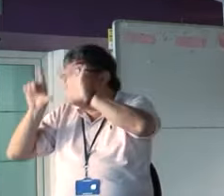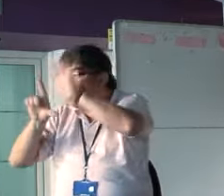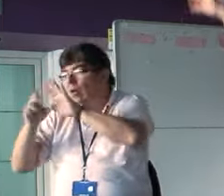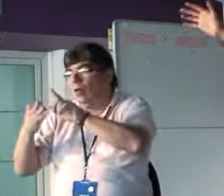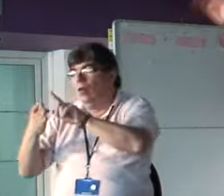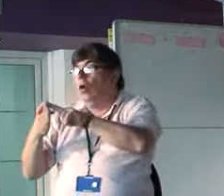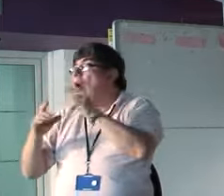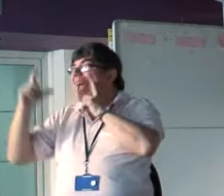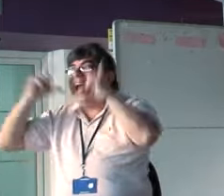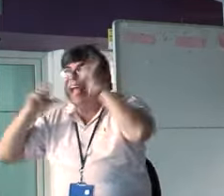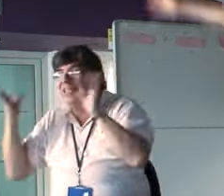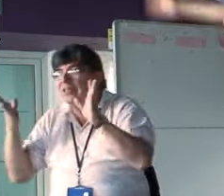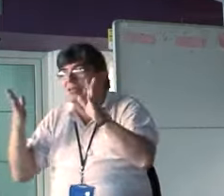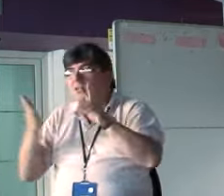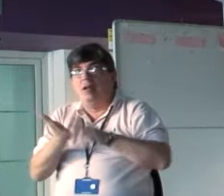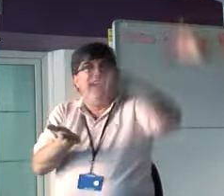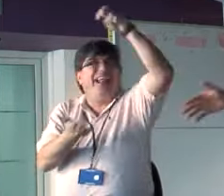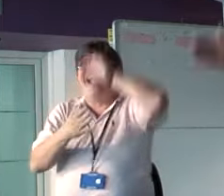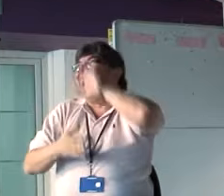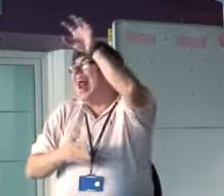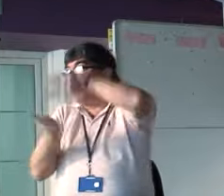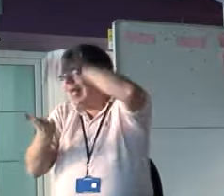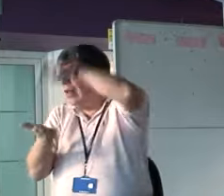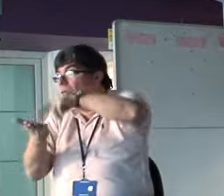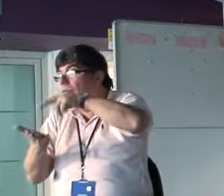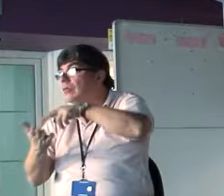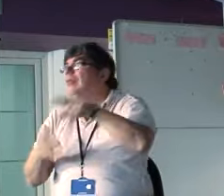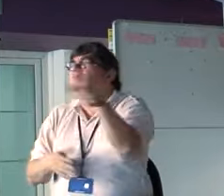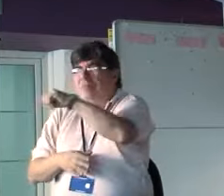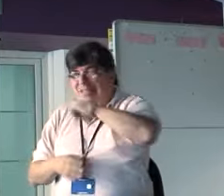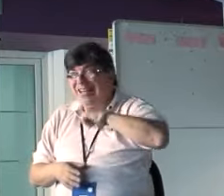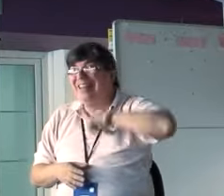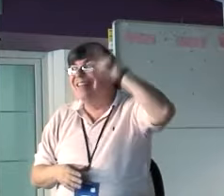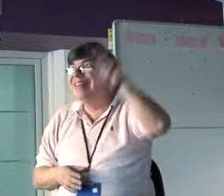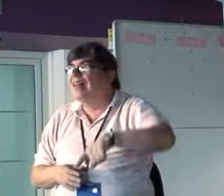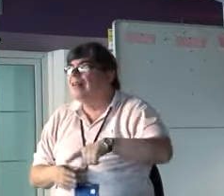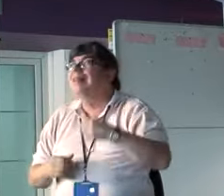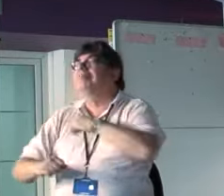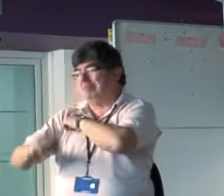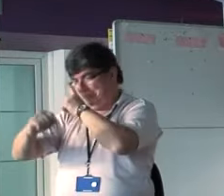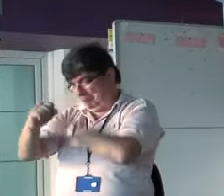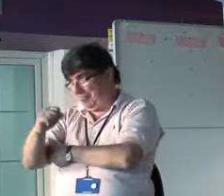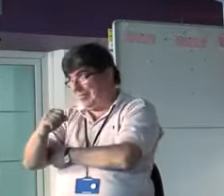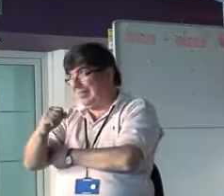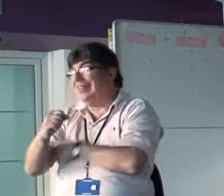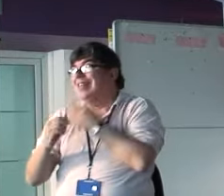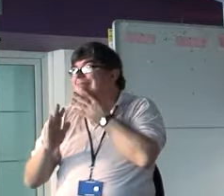gestos, saltando o brincando, tienen que ser capaces de transmitir